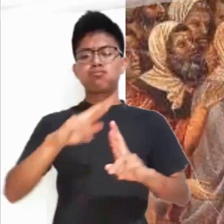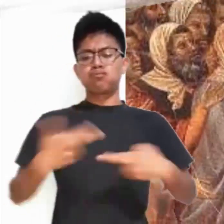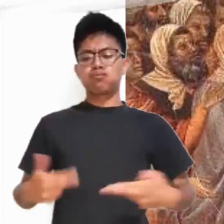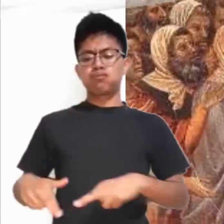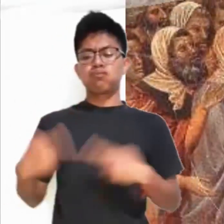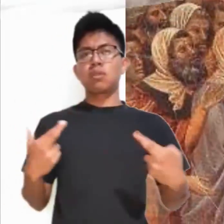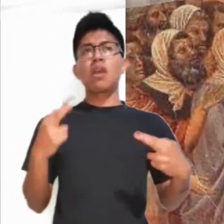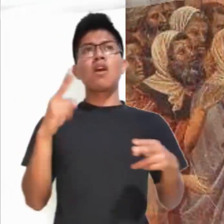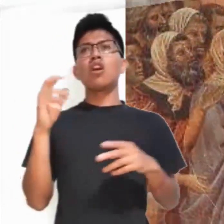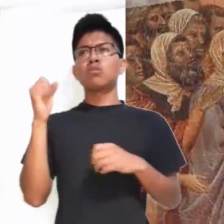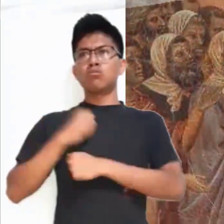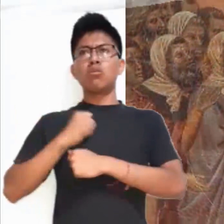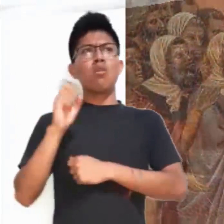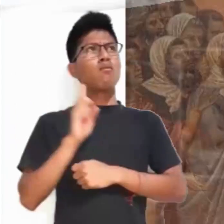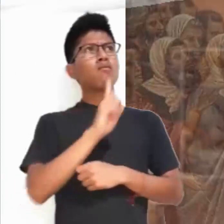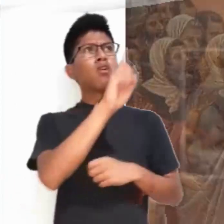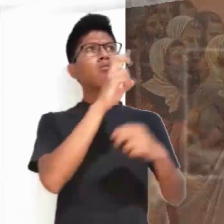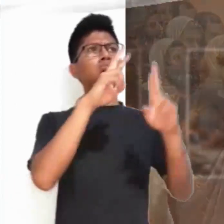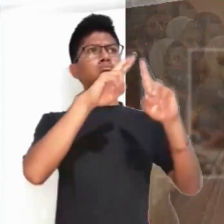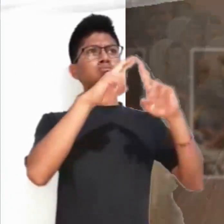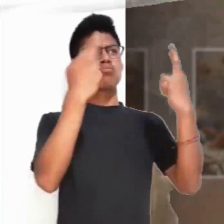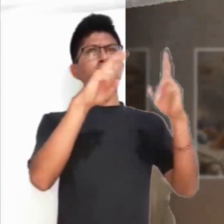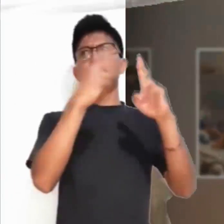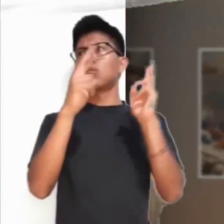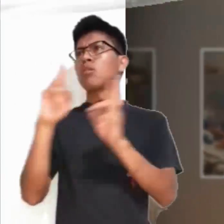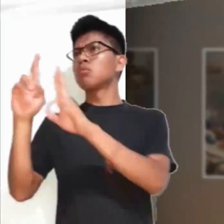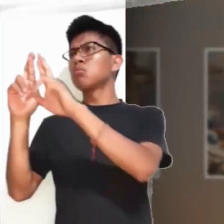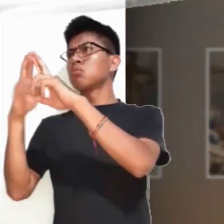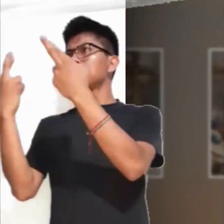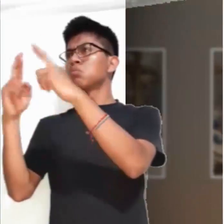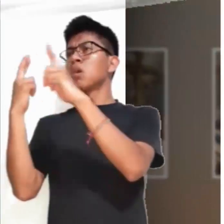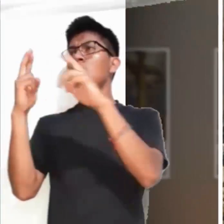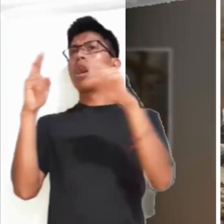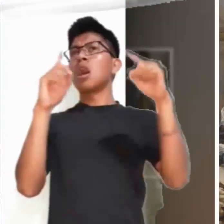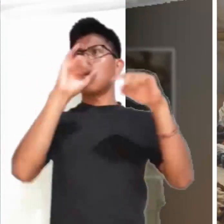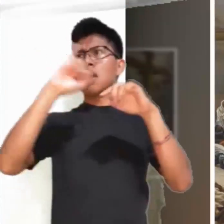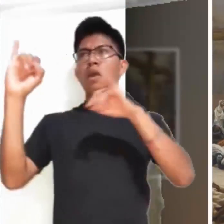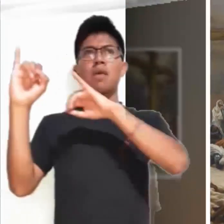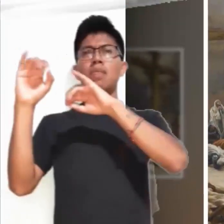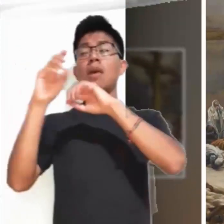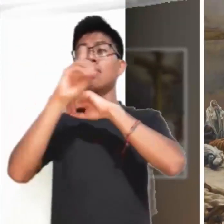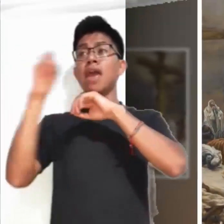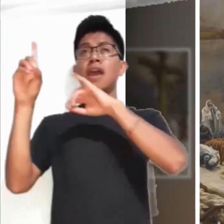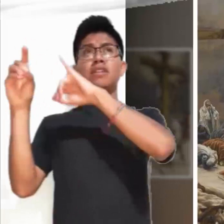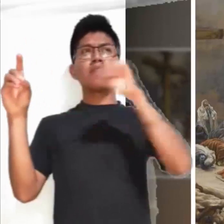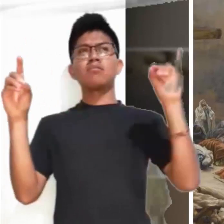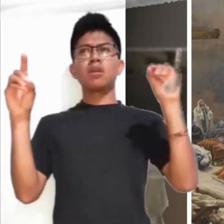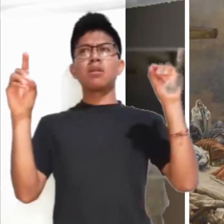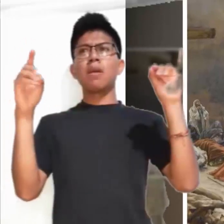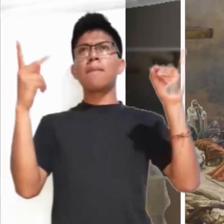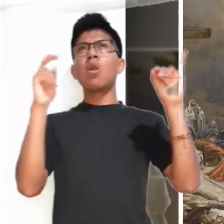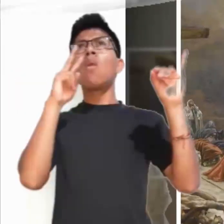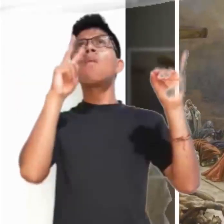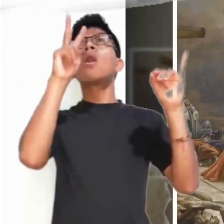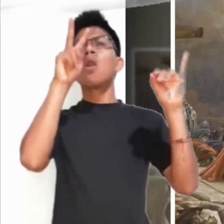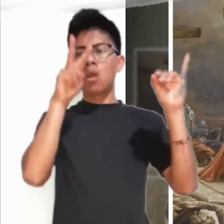soldados, le quebraron las piernas a uno, luego al otro de los que habían sido crucificados con Jesús. Pero al llegar a